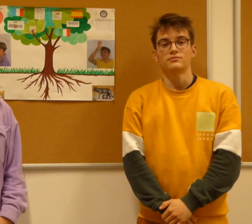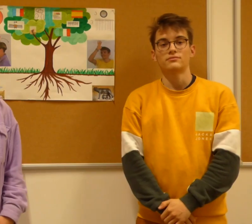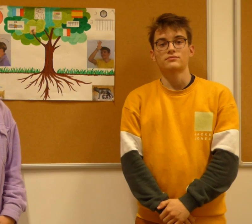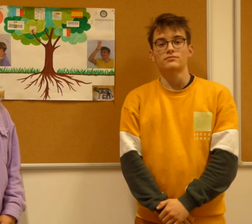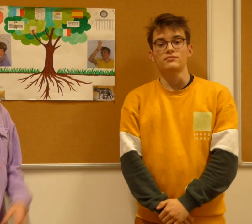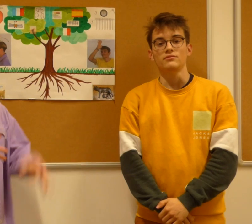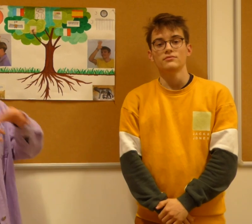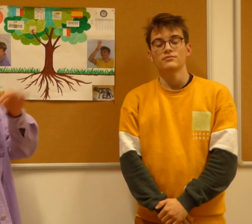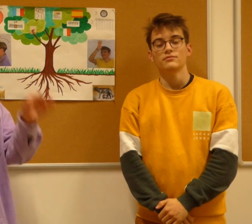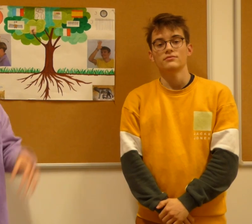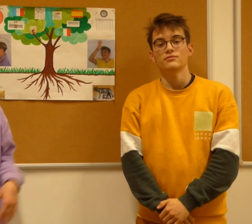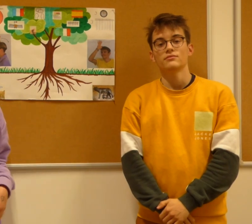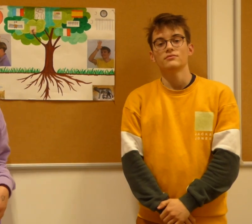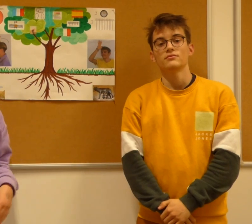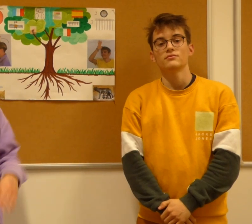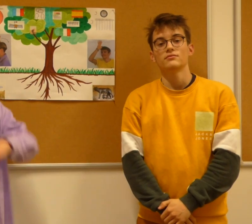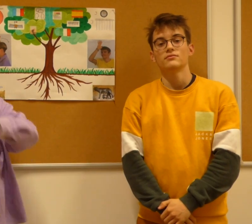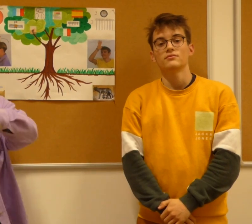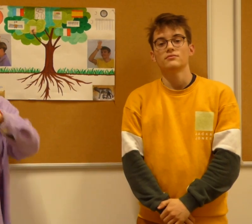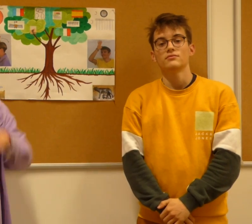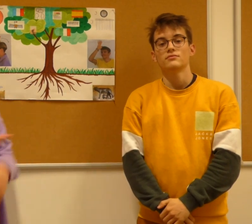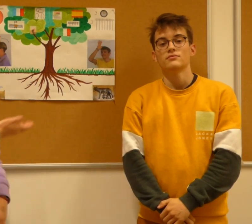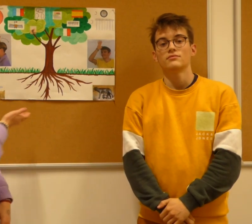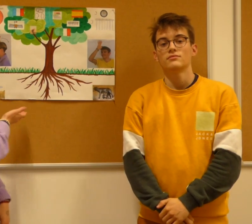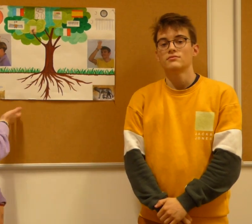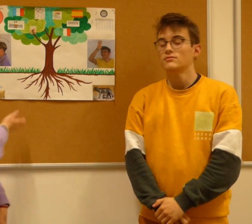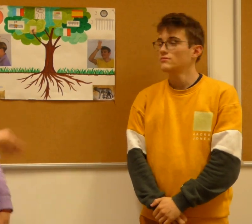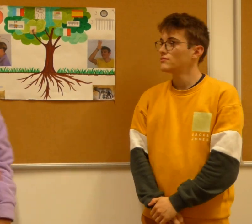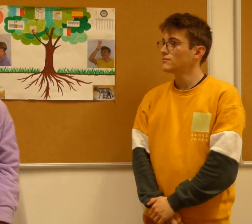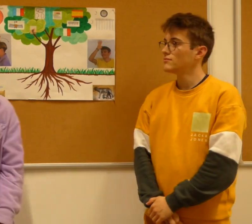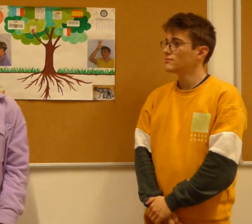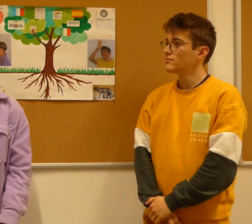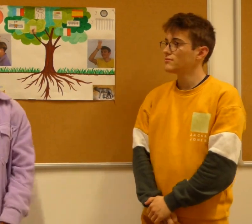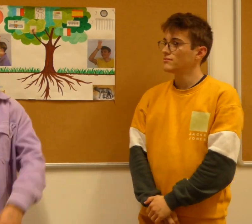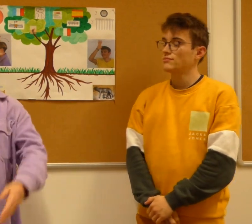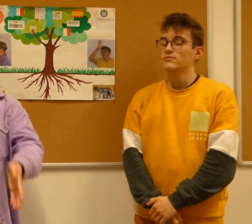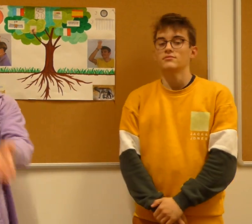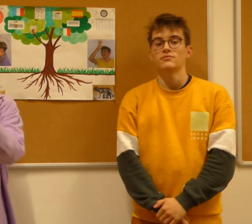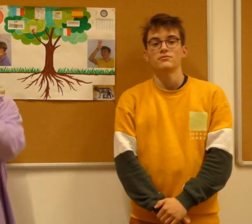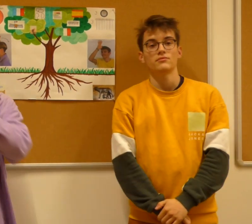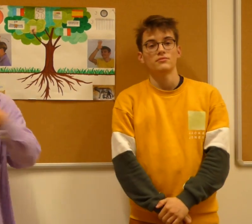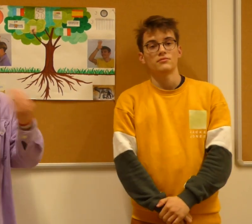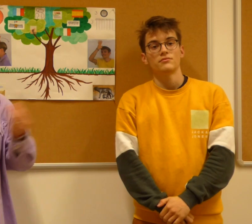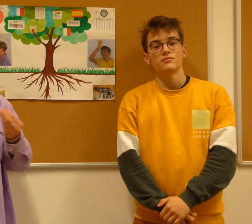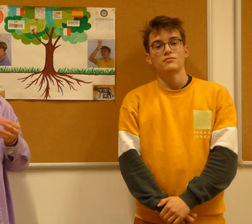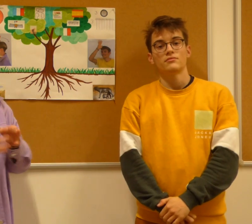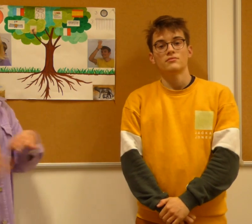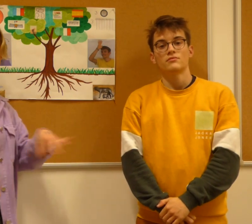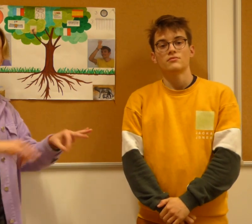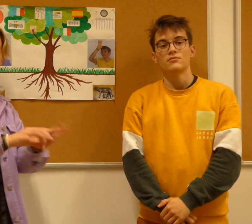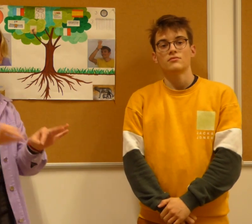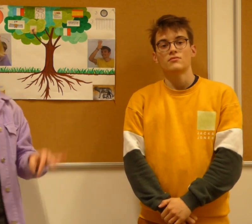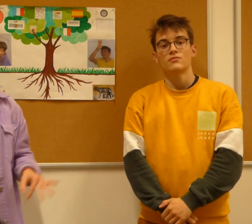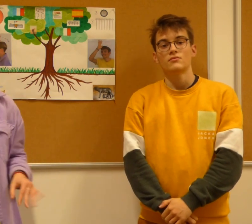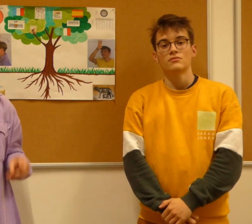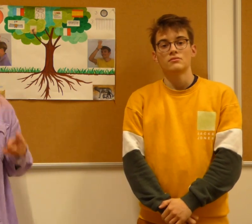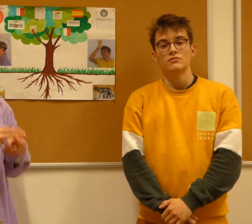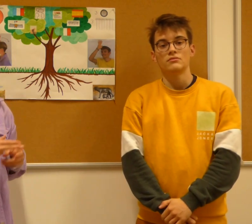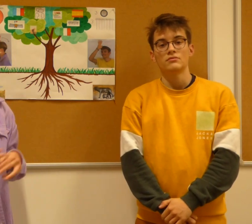Bonjour. Nous allons vous présenter l'option latin. Le latin tire ses origines de Rome et de